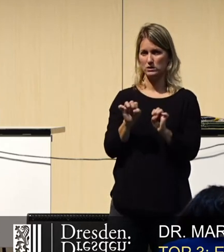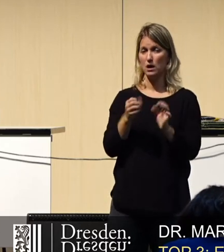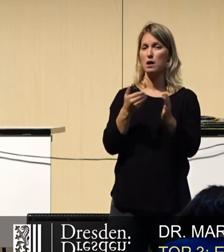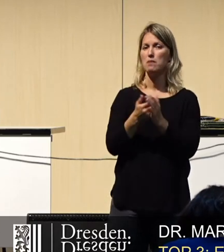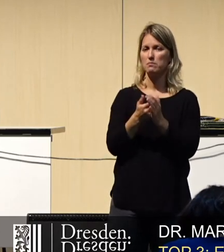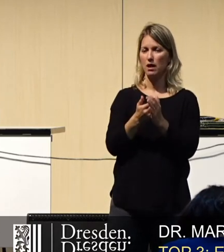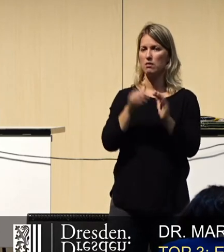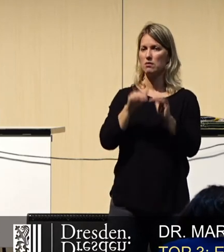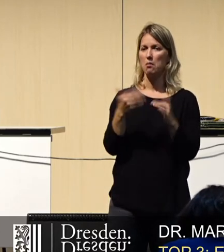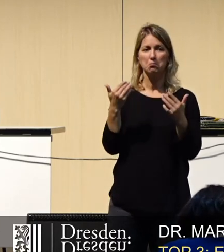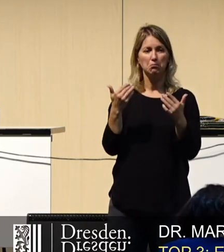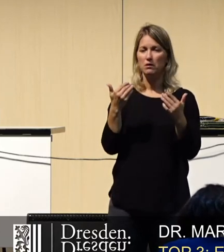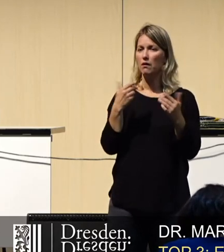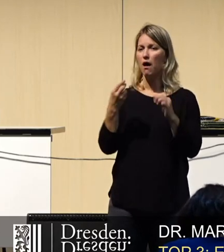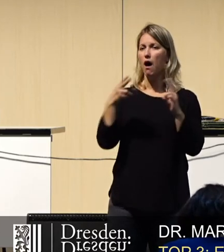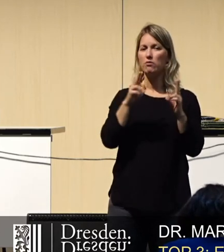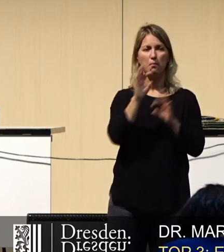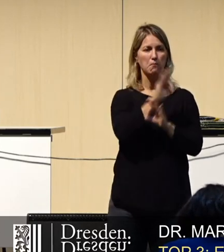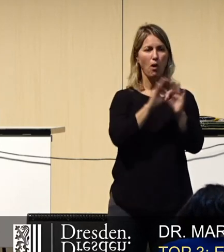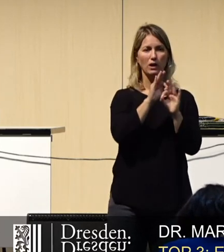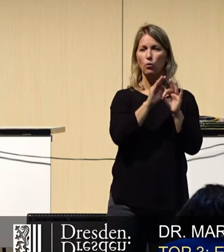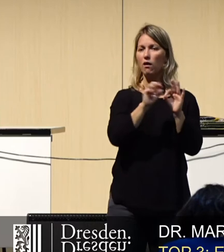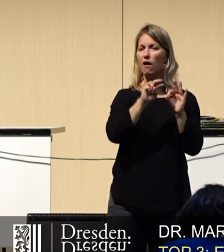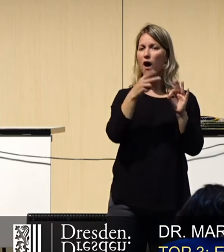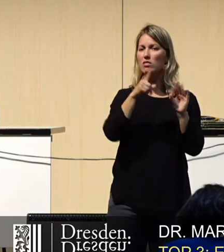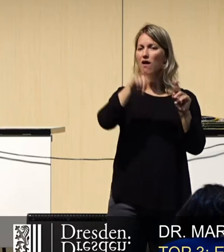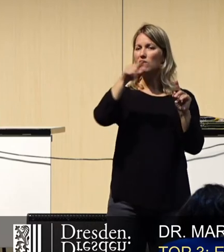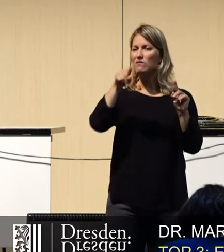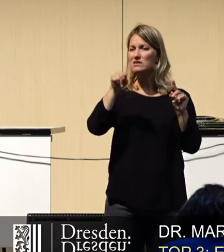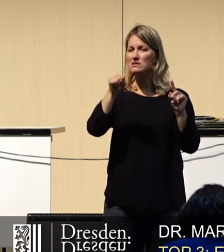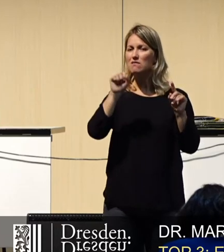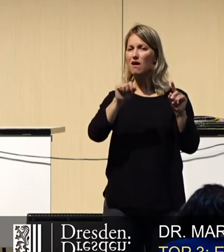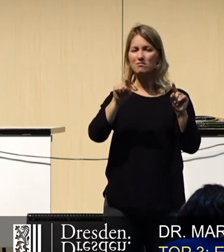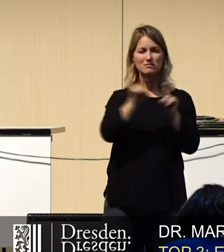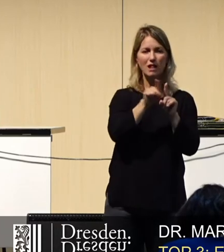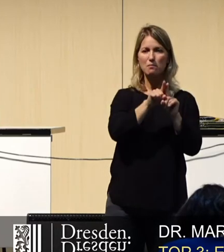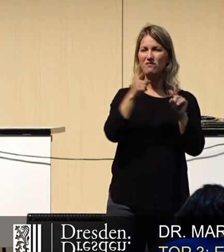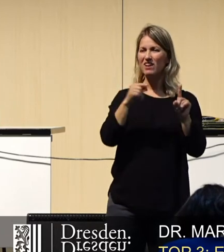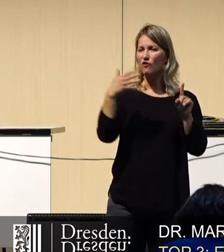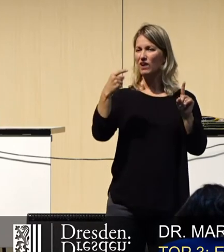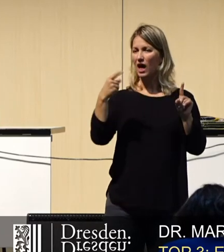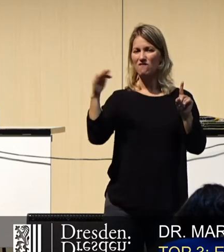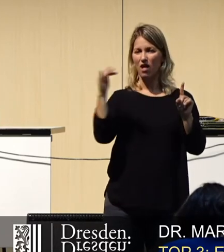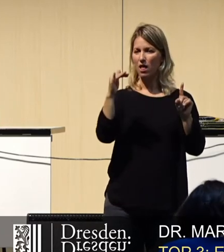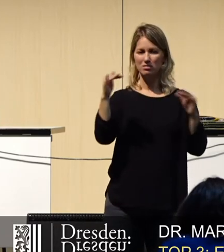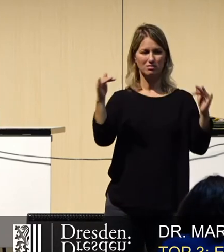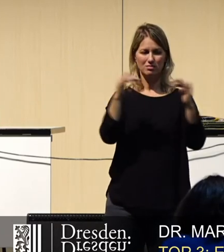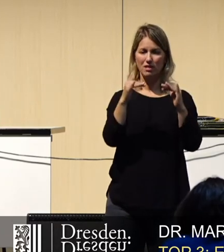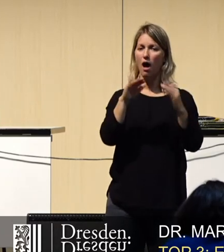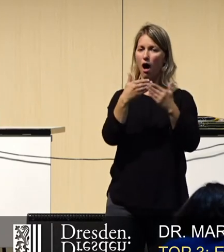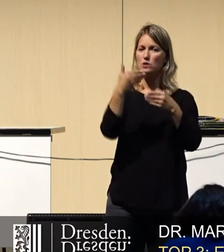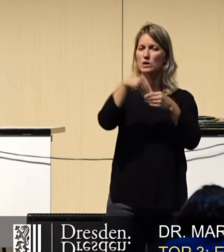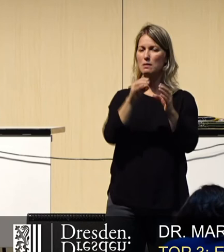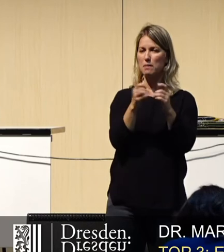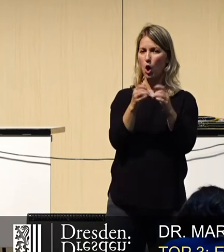Resonanzfrequenz von irgendeinem Molekül genauso ist wie die Wellen von 5G und dass dann also biologisch-chemisch was